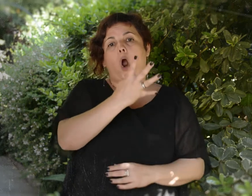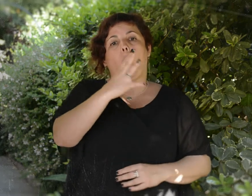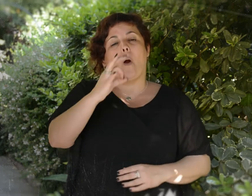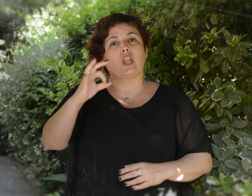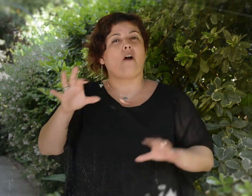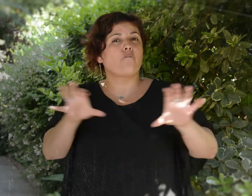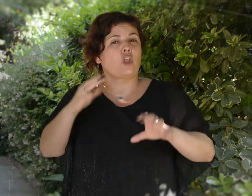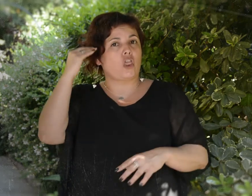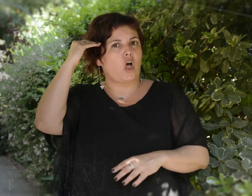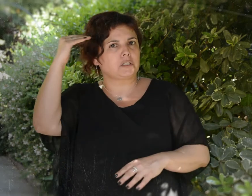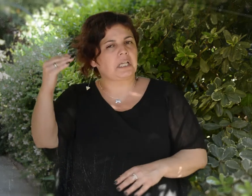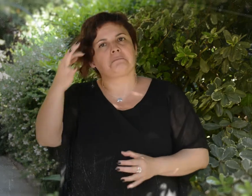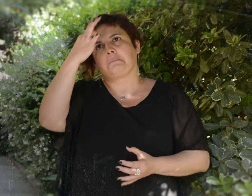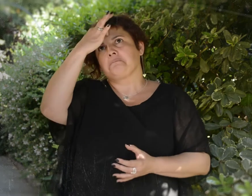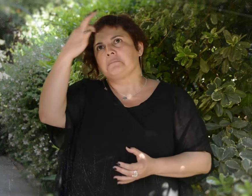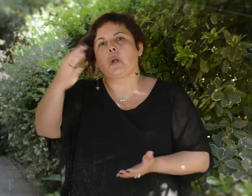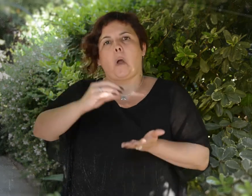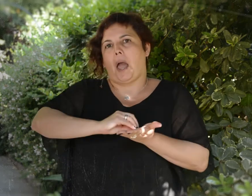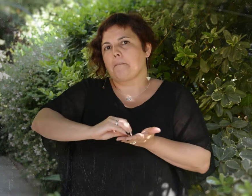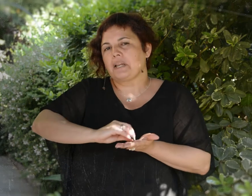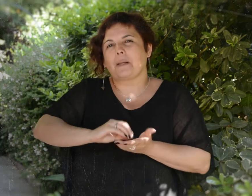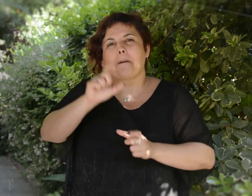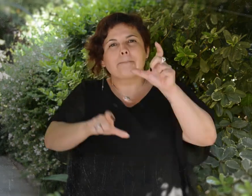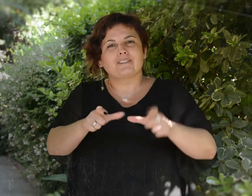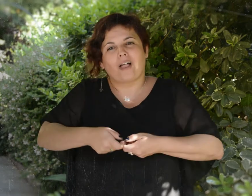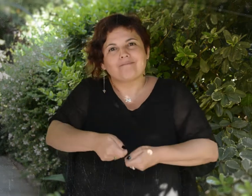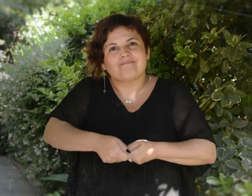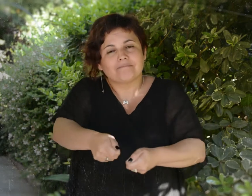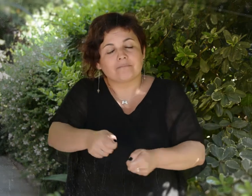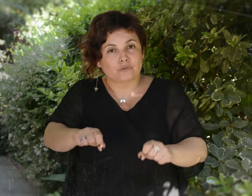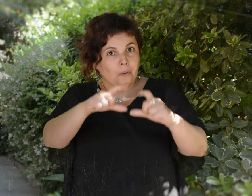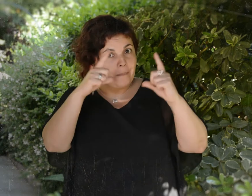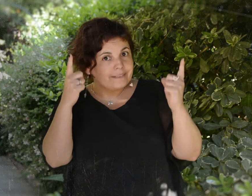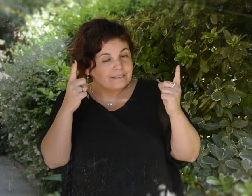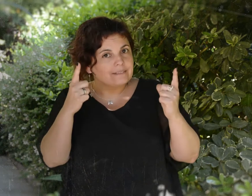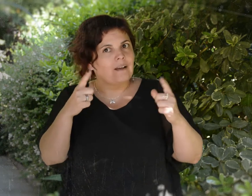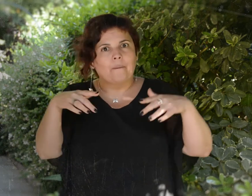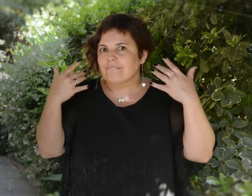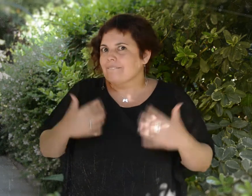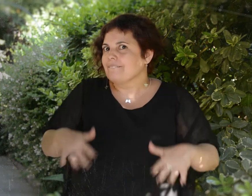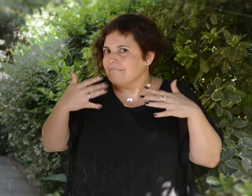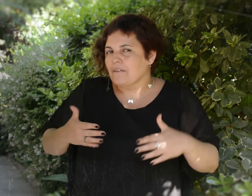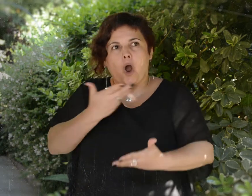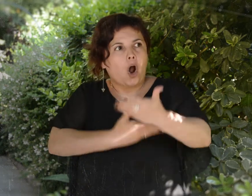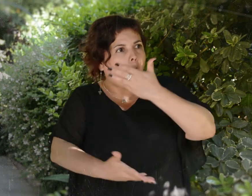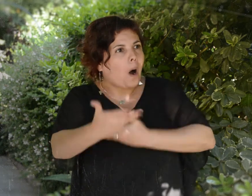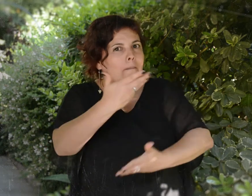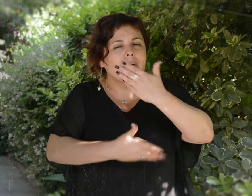400 funcionarios docentes, técnico-administrativos y de servicios. ¿Les sorprendió? Somos muchas personas